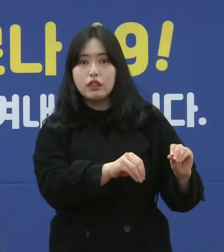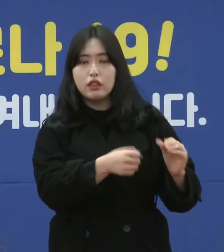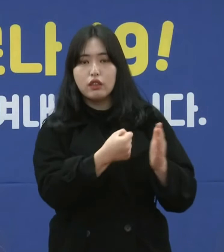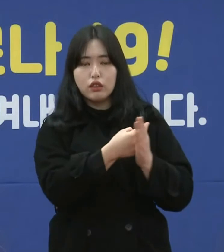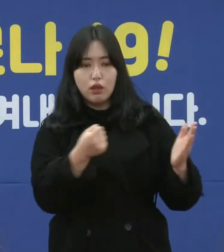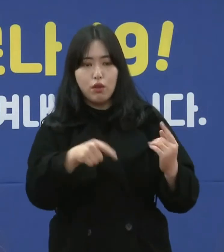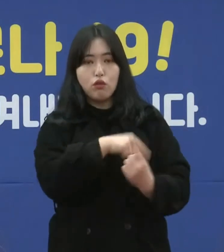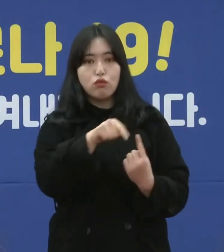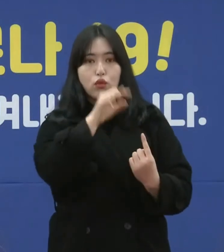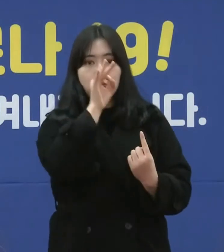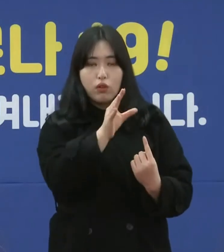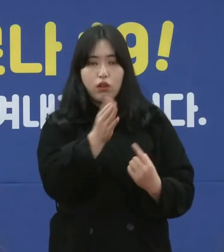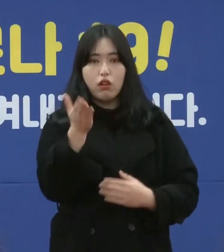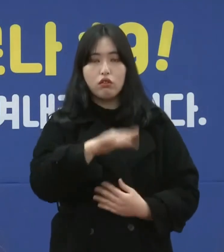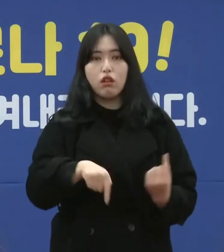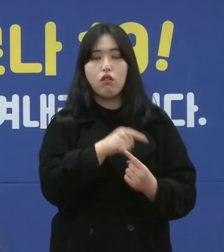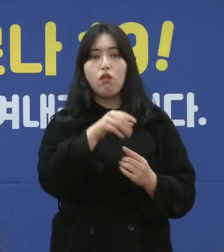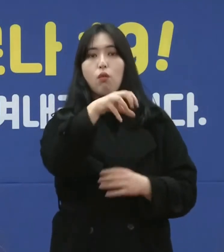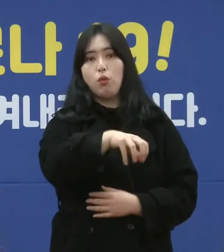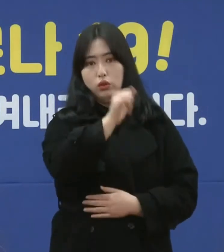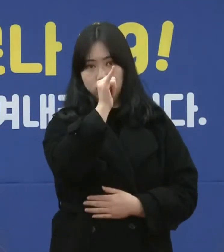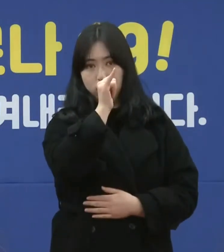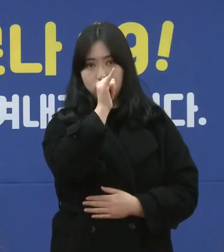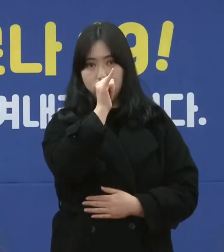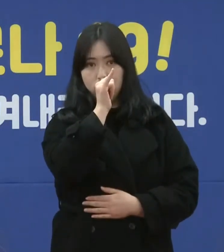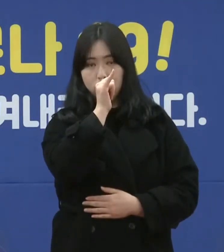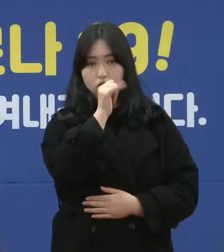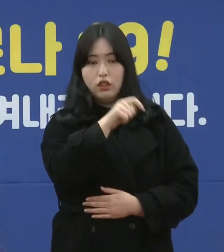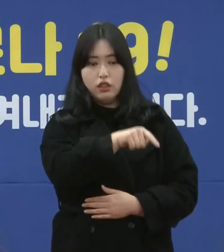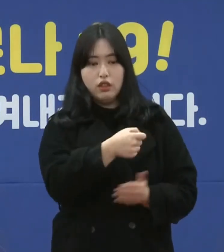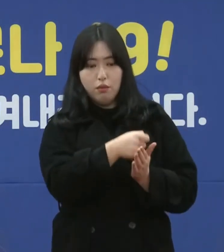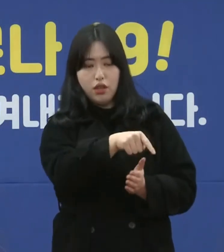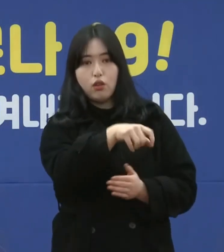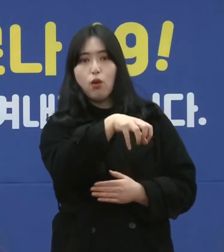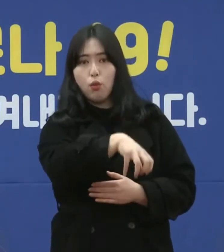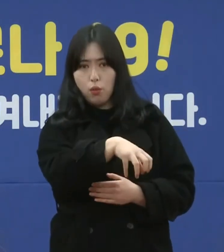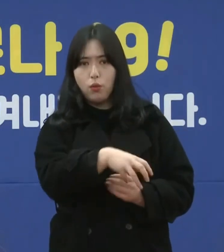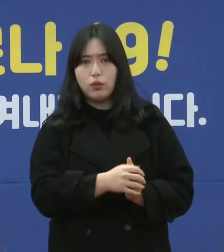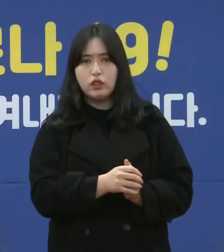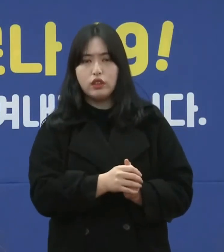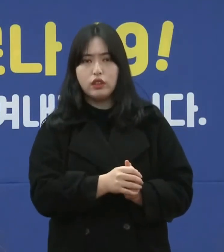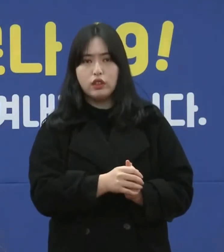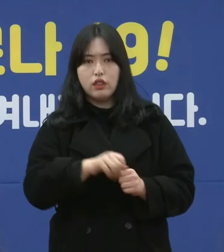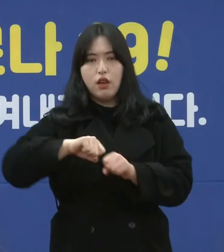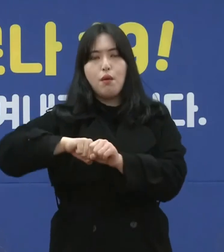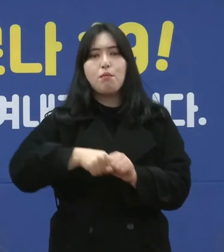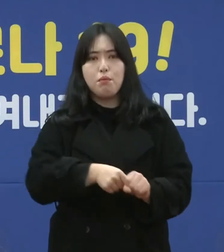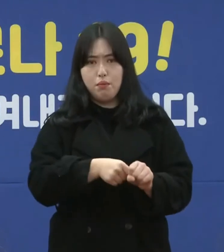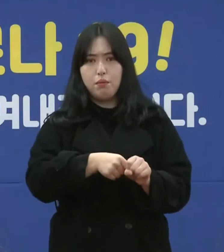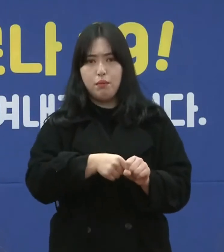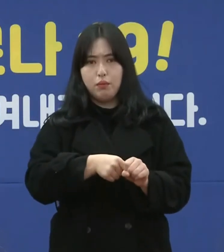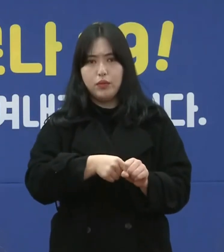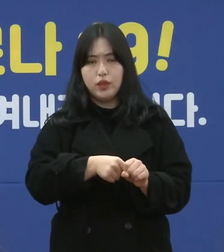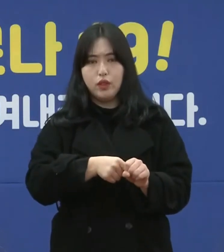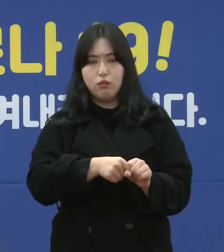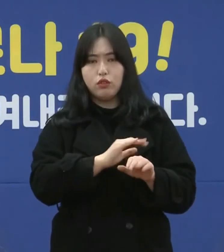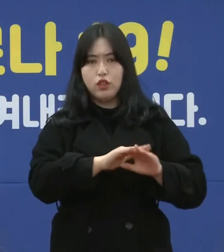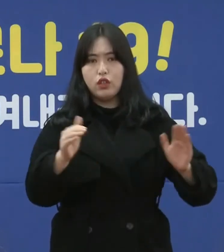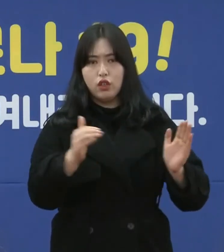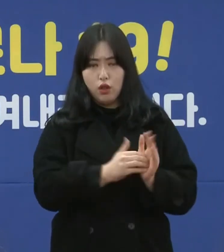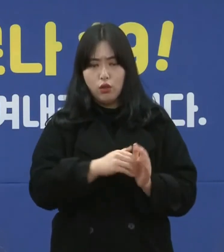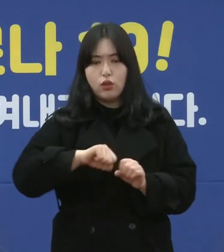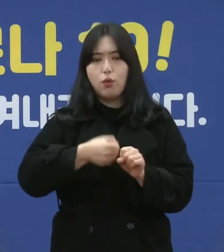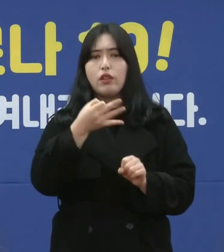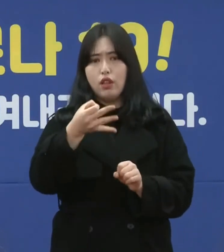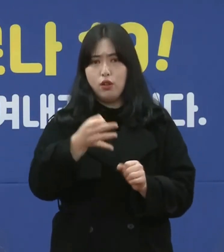영업이 이루어진 곳들 이런 곳들이 행정지도 처분을 받고 또 과태료